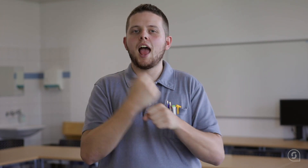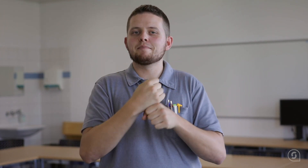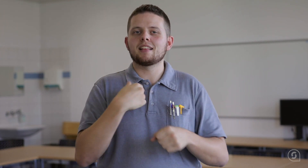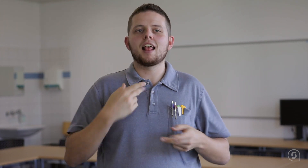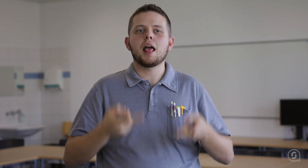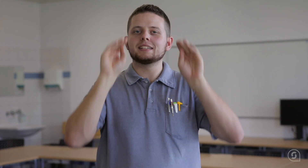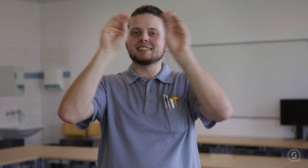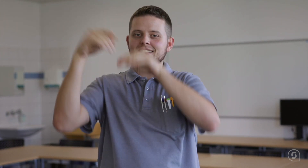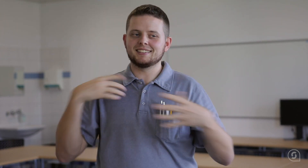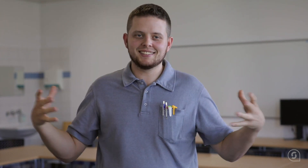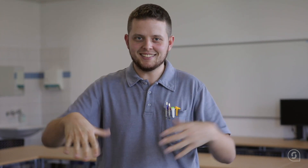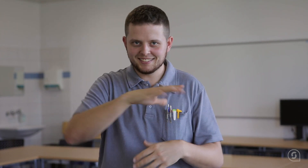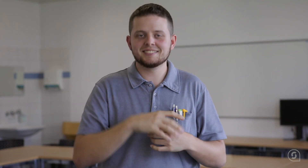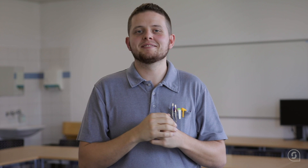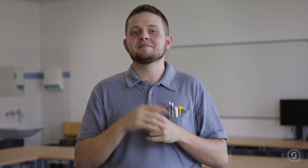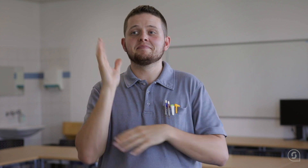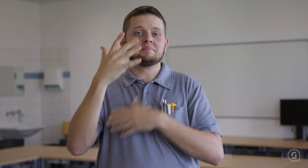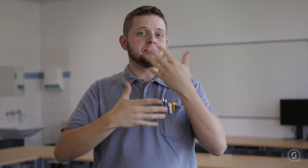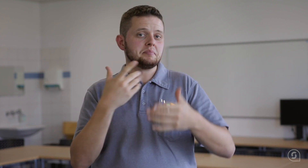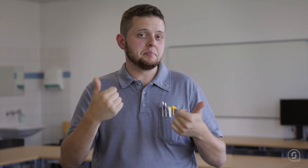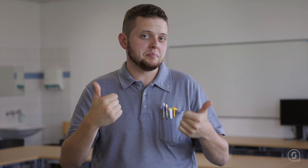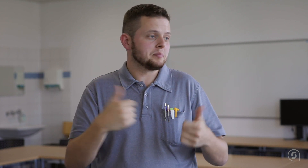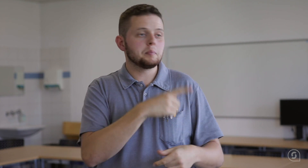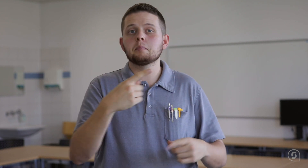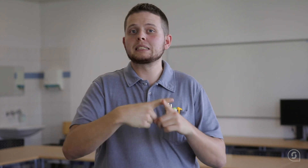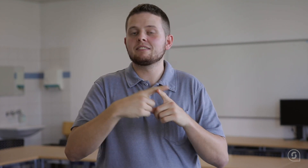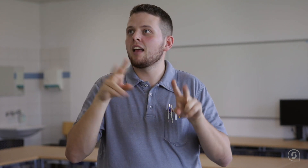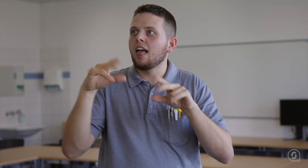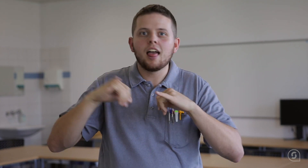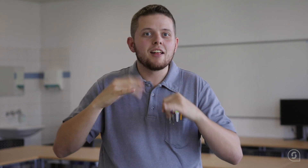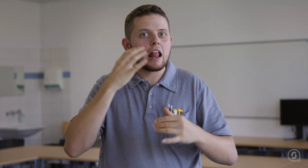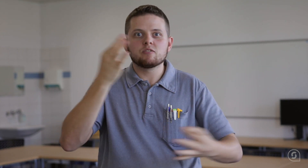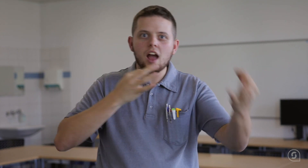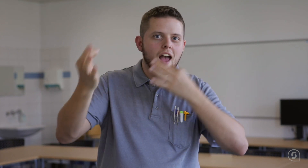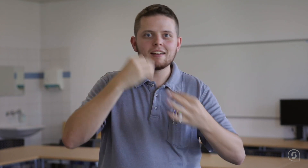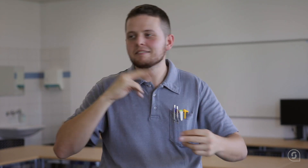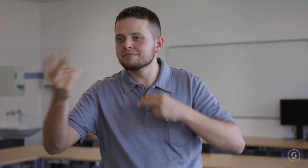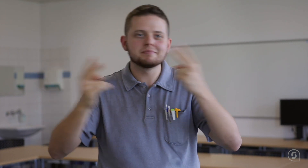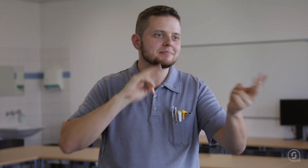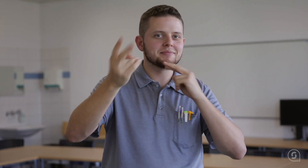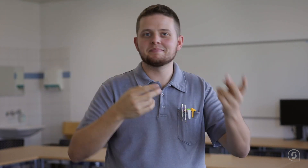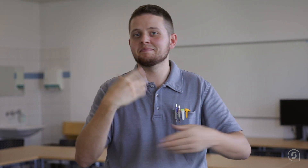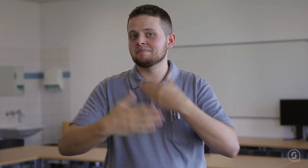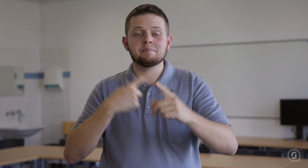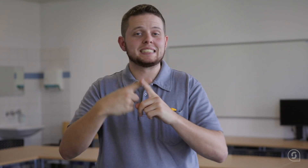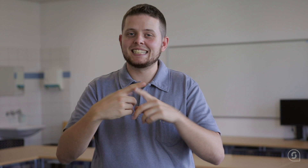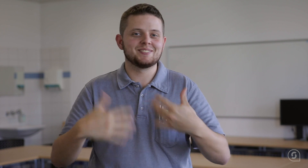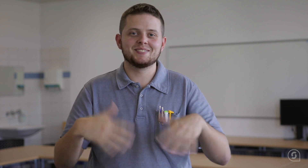Logistiker, mit denen ich zusammen arbeite. Sie sind positiv gestimmt und interessiert. Sie stellen viele Fragen, die ich sehr gerne beantworte.